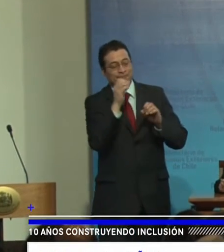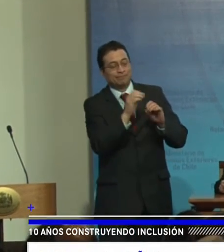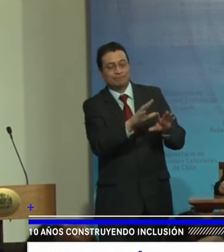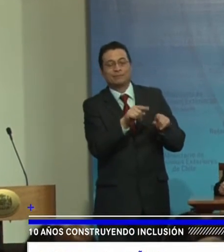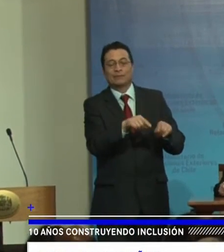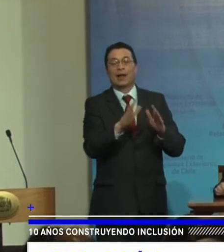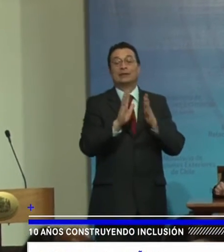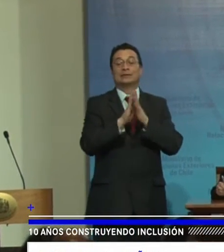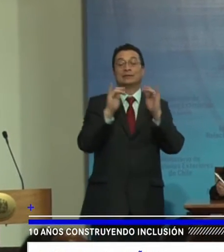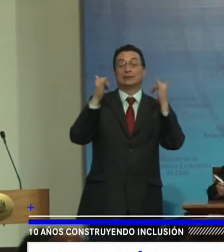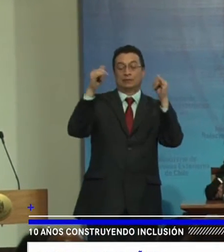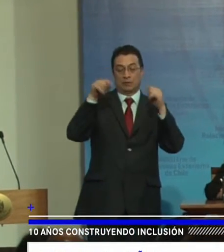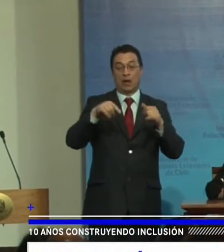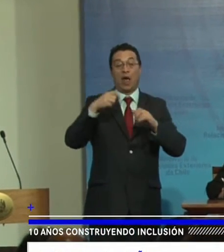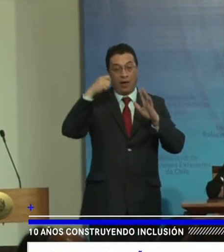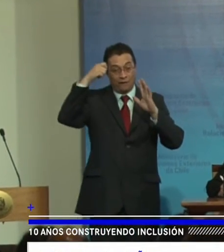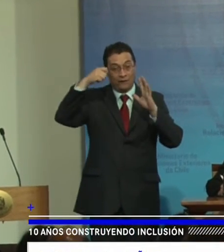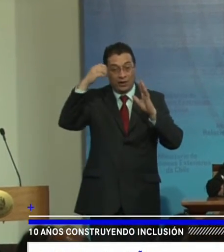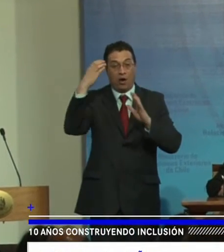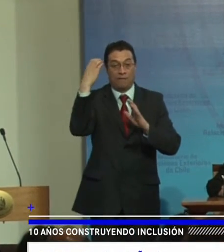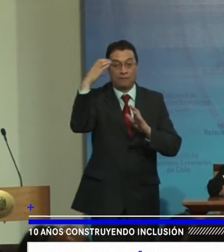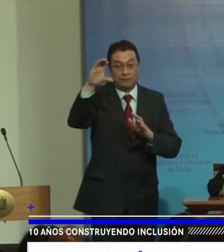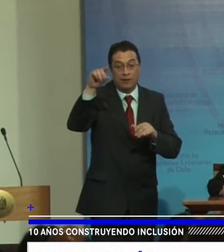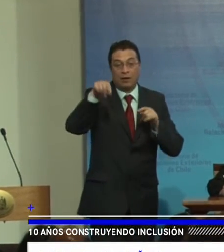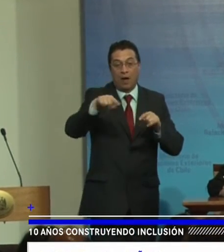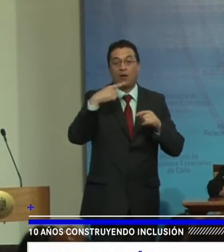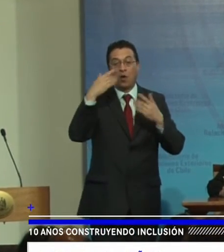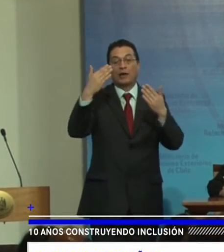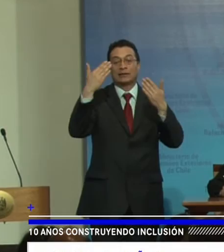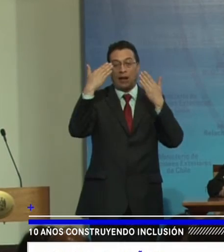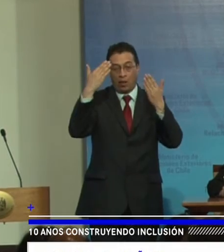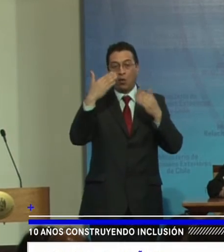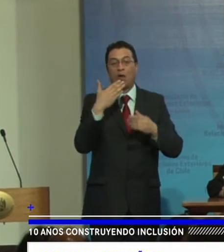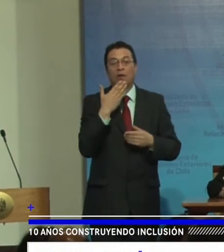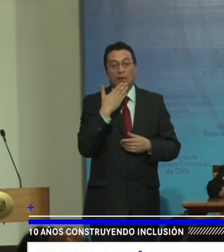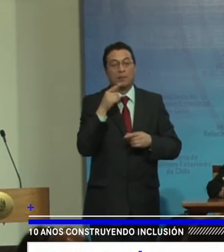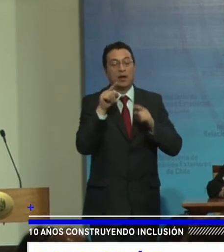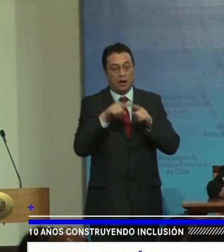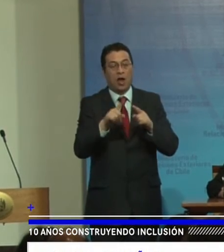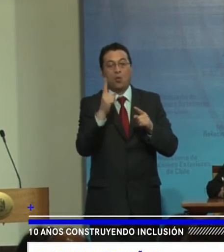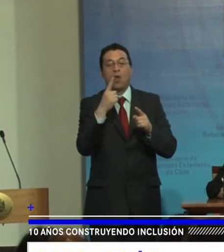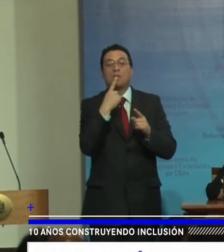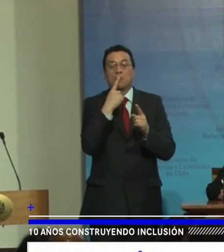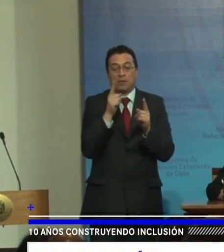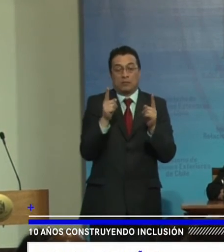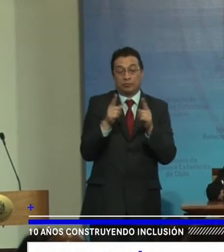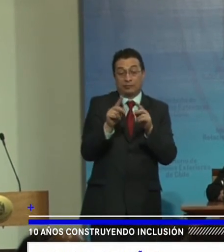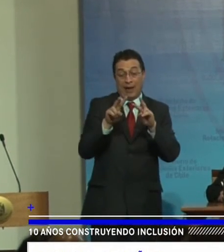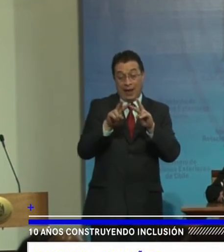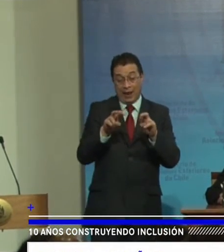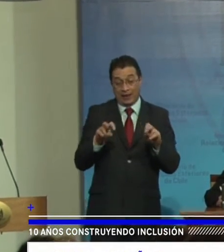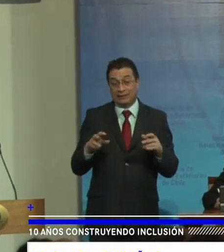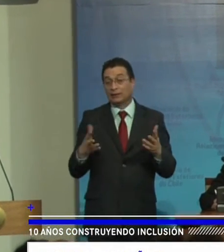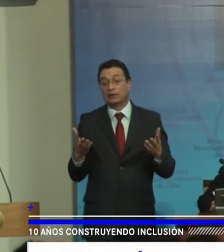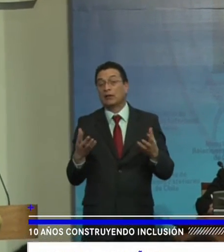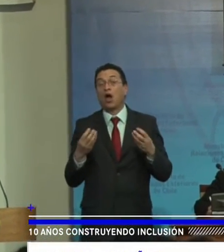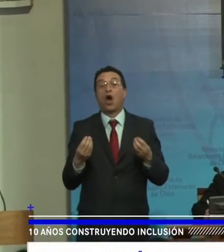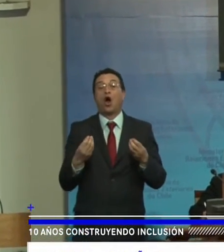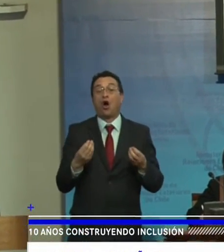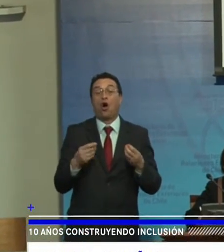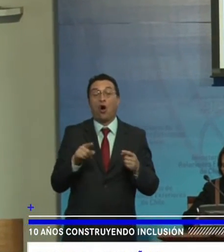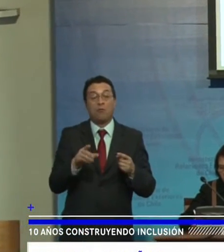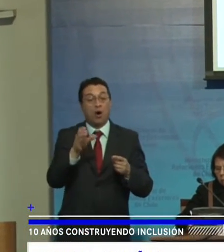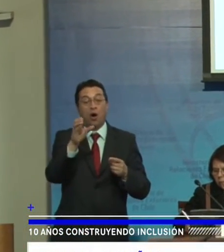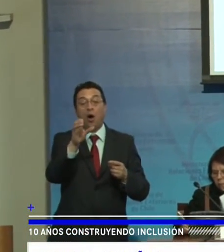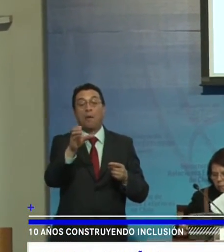Y se preocupó De grabar un video Y también enviarnos Un saludo Pero también De hacer una breve Análisis De cómo está La